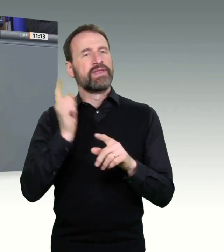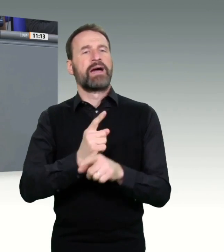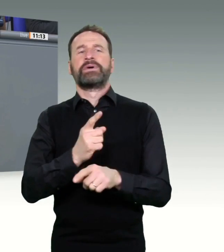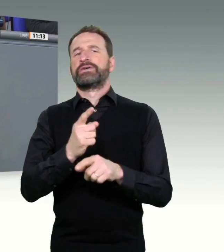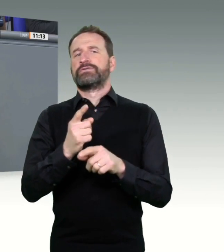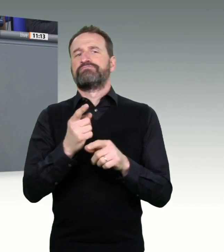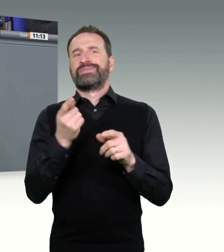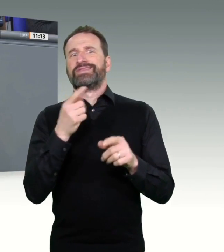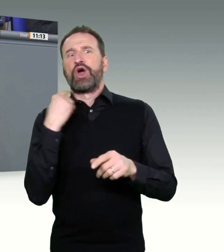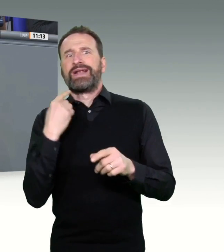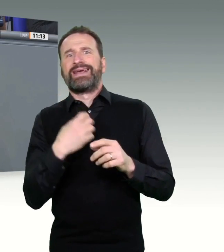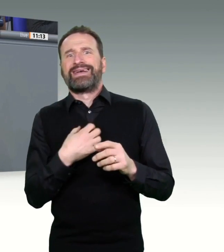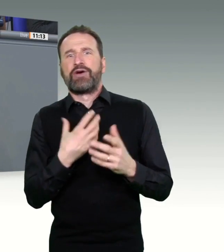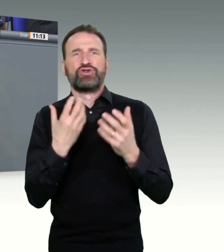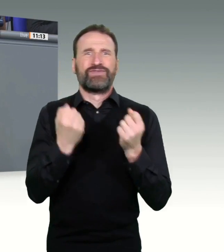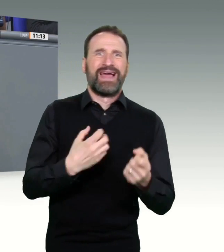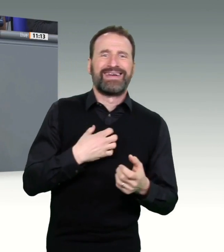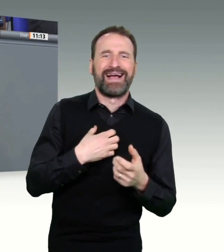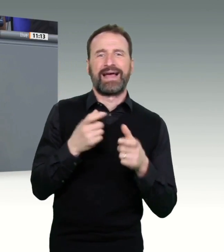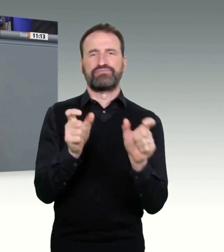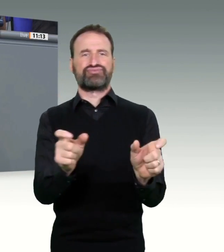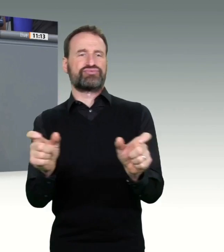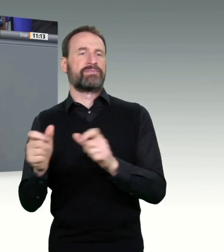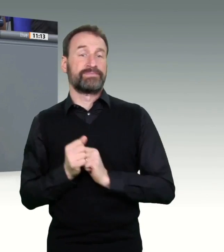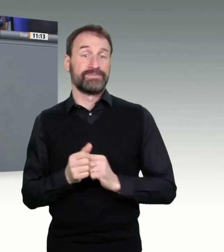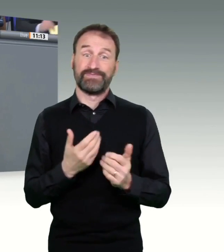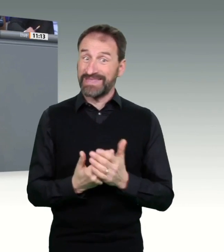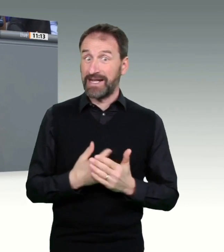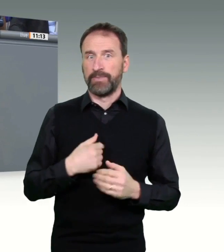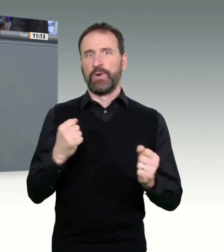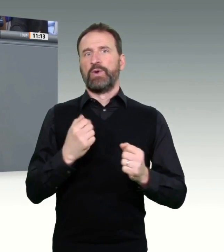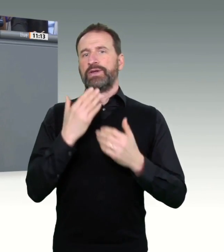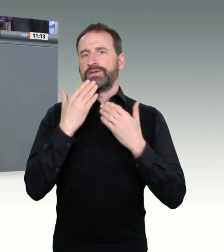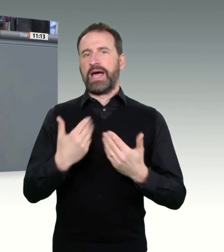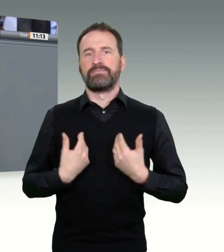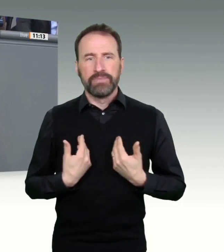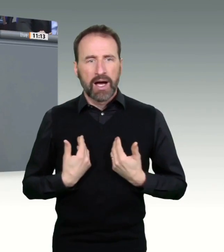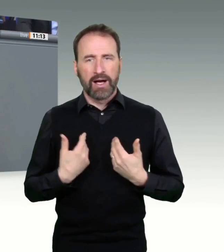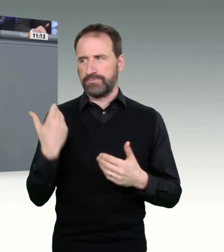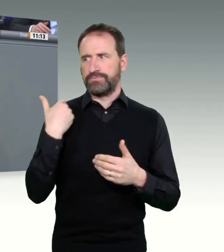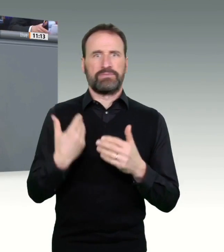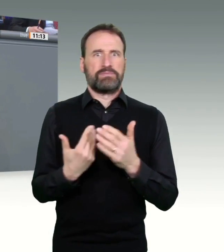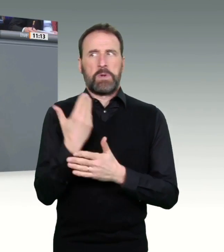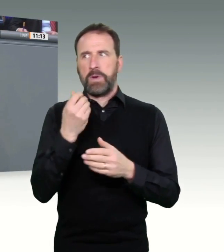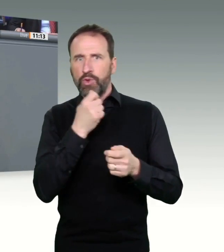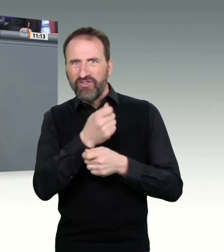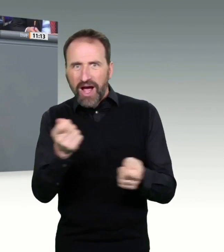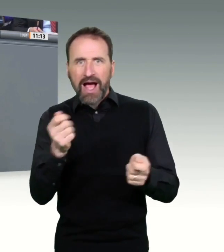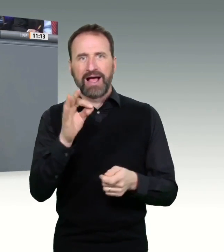neuen Forsa-Umfrage 73 Prozent der Bürgerinnen und Bürger sicher und 12 Prozent höchstwahrscheinlich gegen Corona